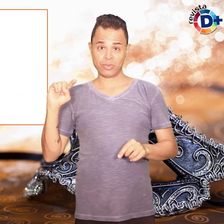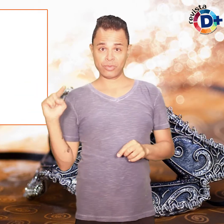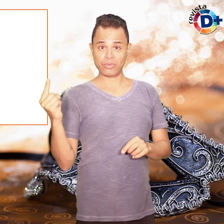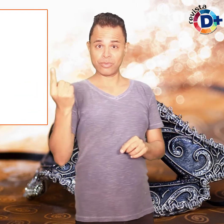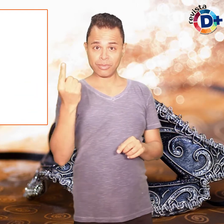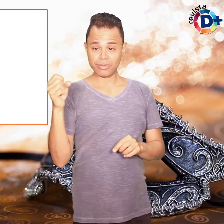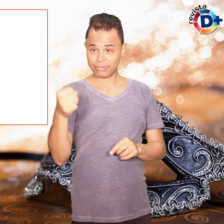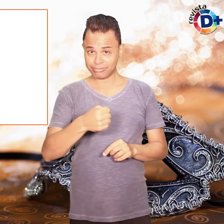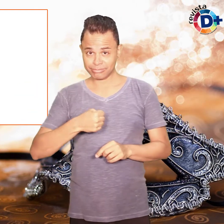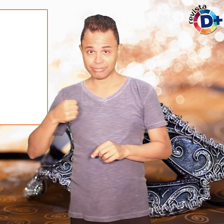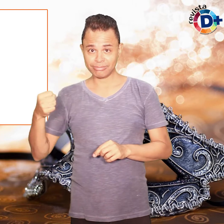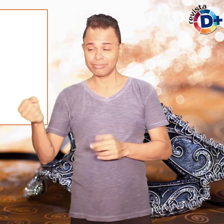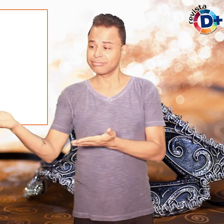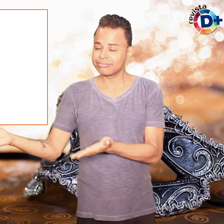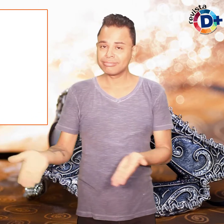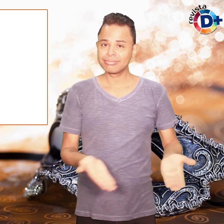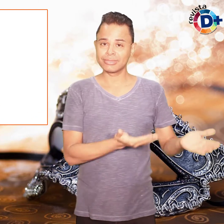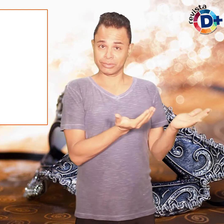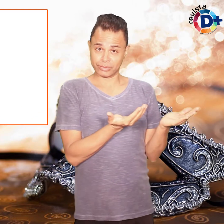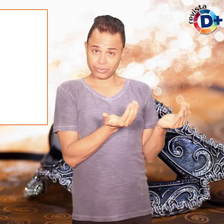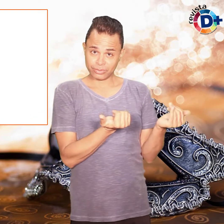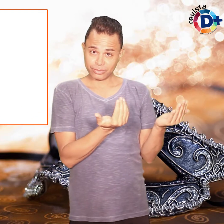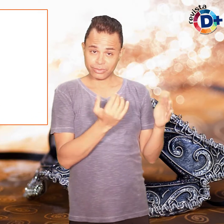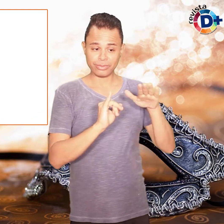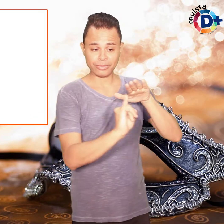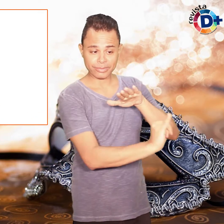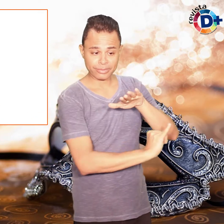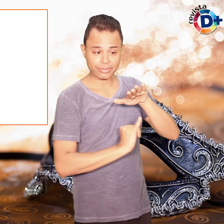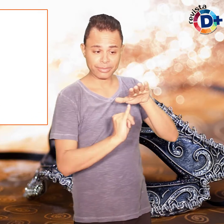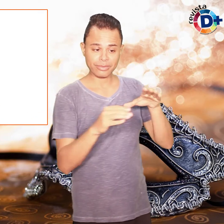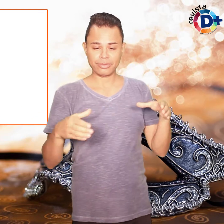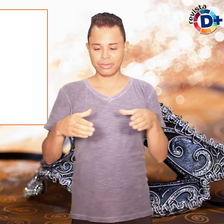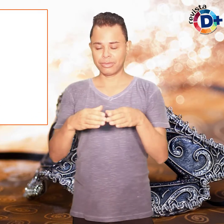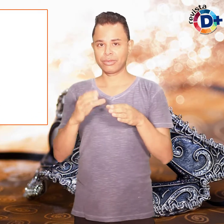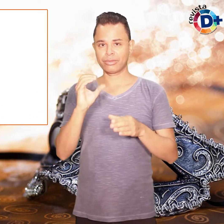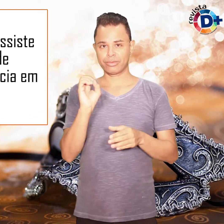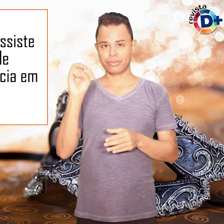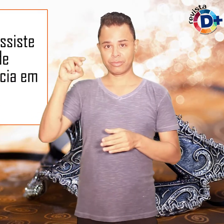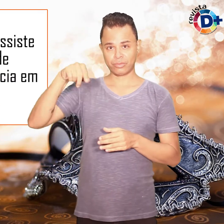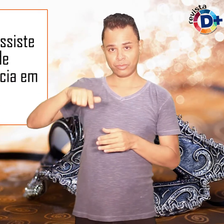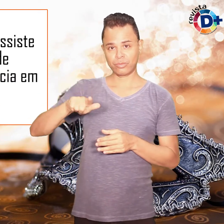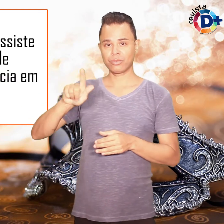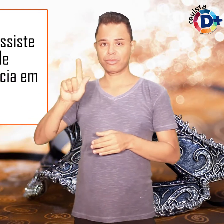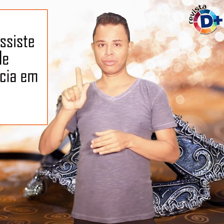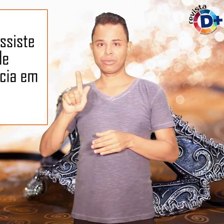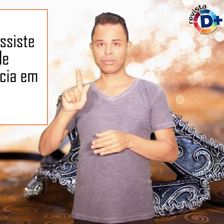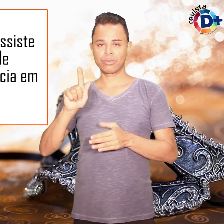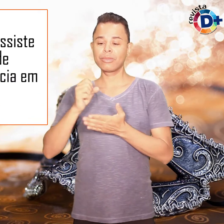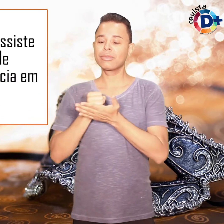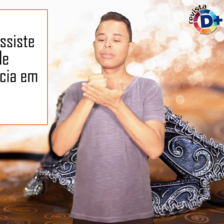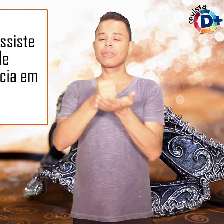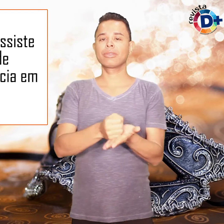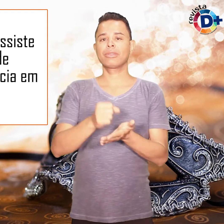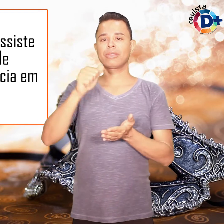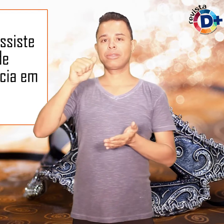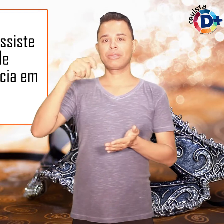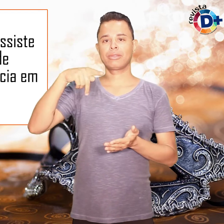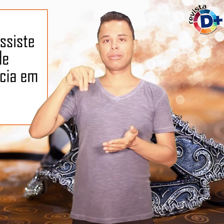recebeu jovens de instituições sociais e a organização Apoio, que